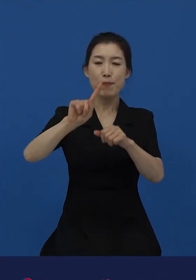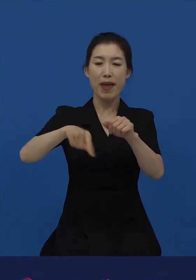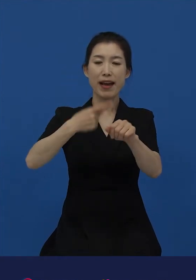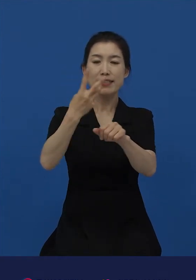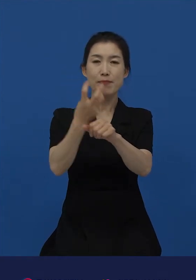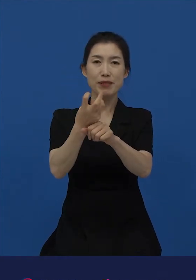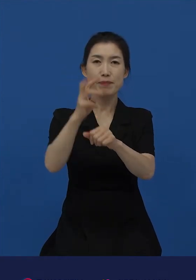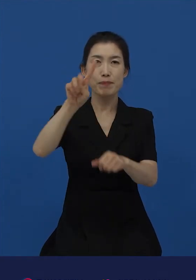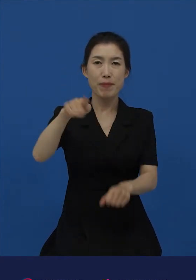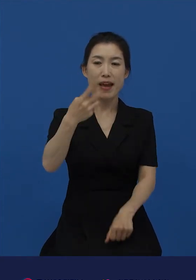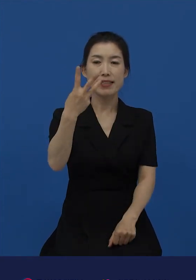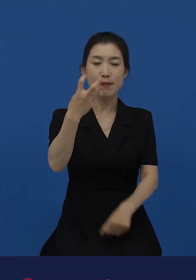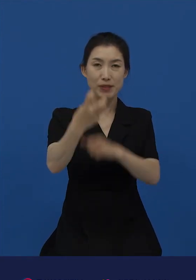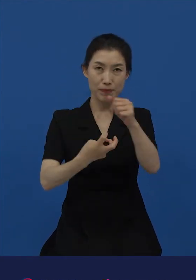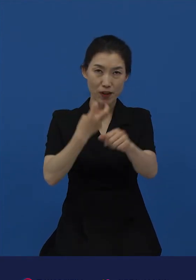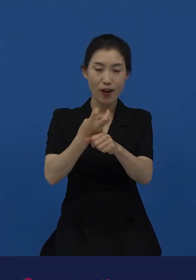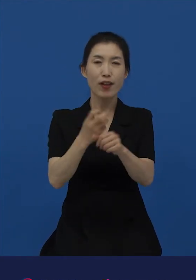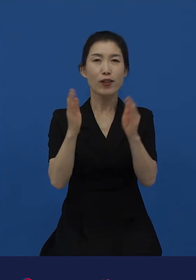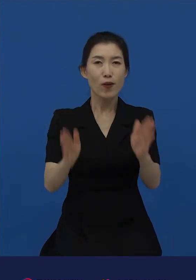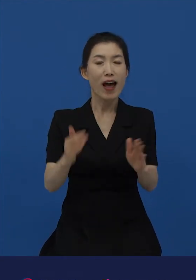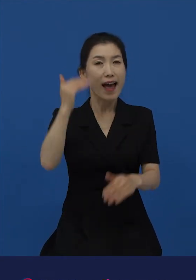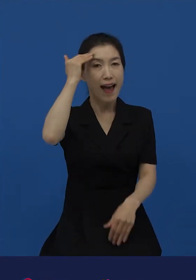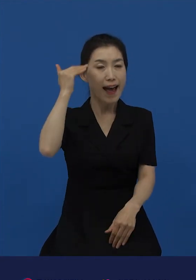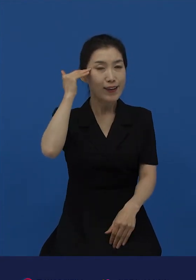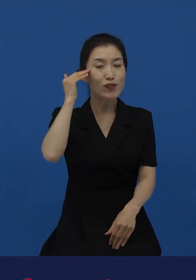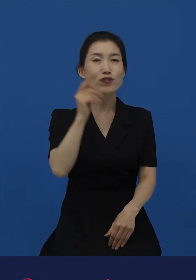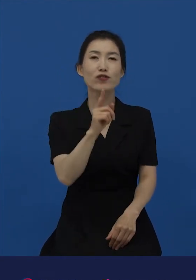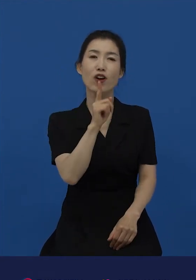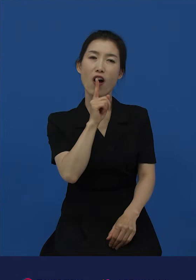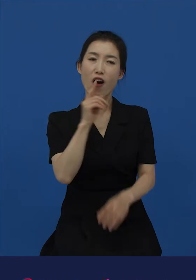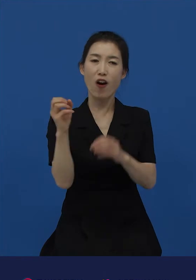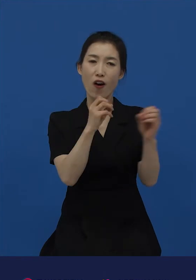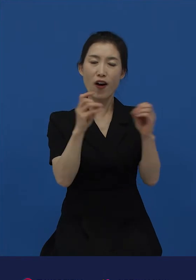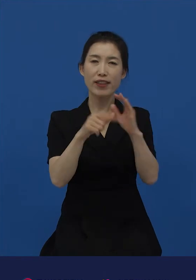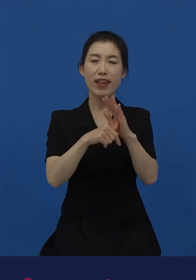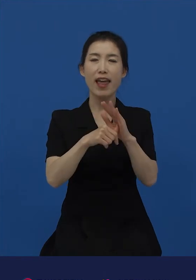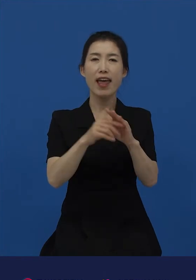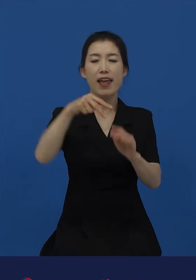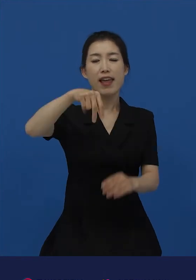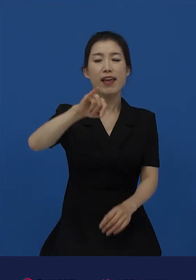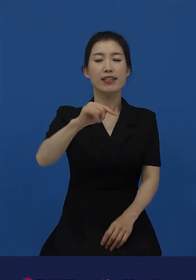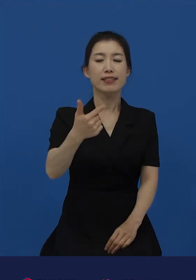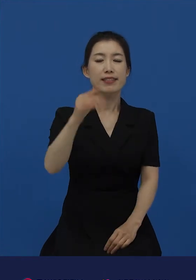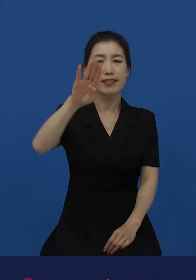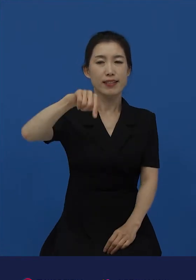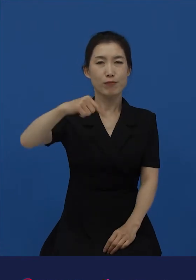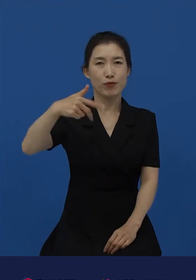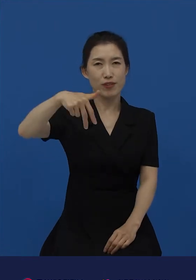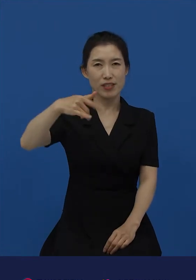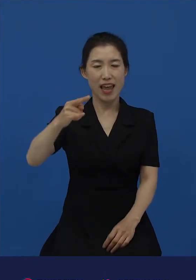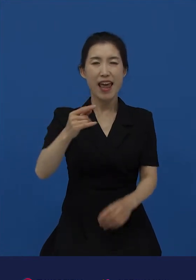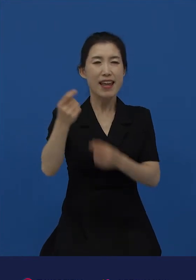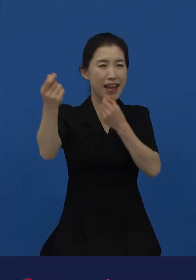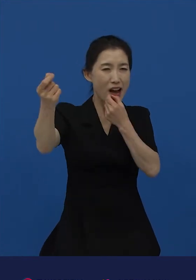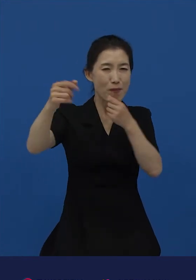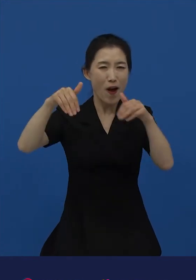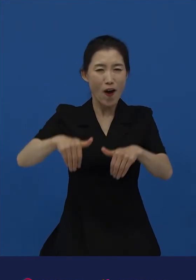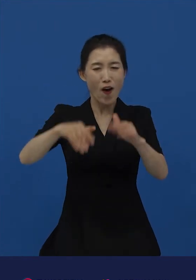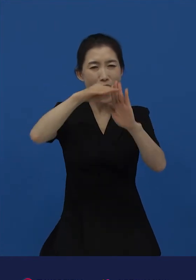꾸준히 한국어의 문법에서 신분제의 그늘을 드러내기 위해서 노력해 왔습니다. 그런데